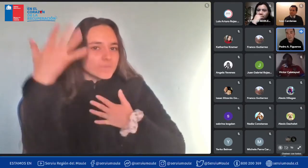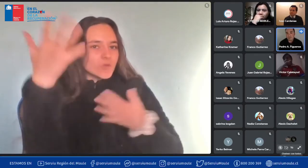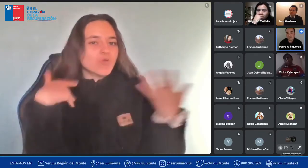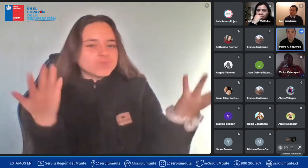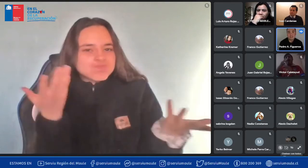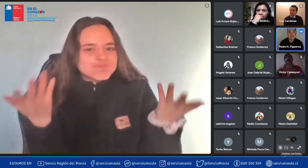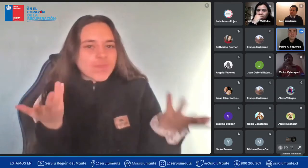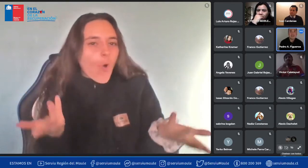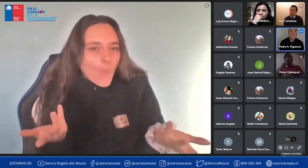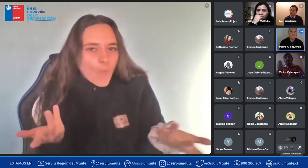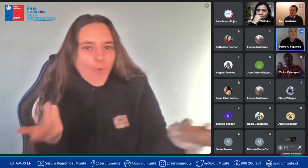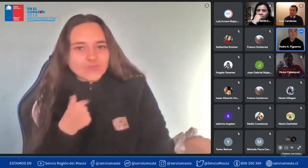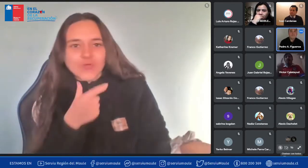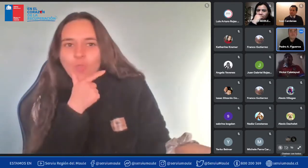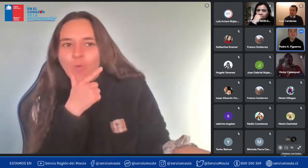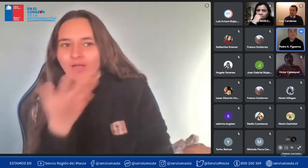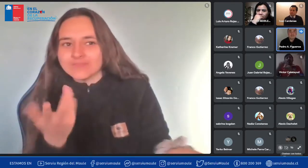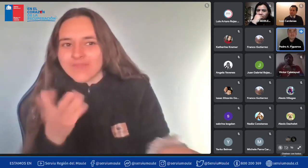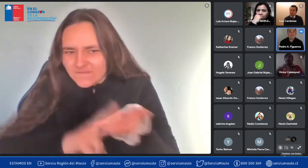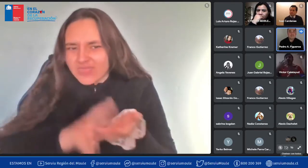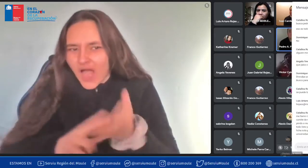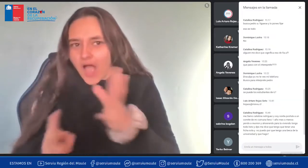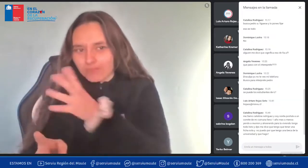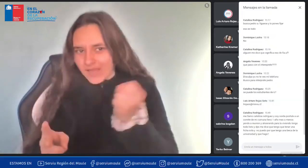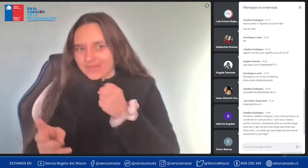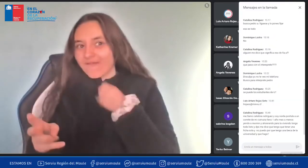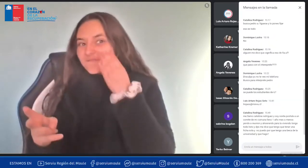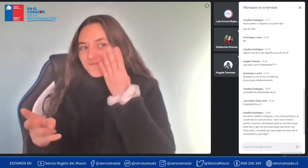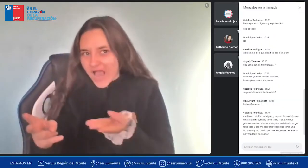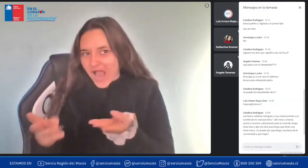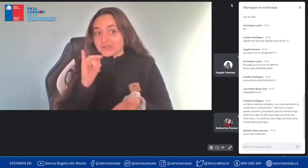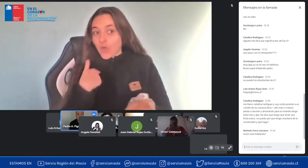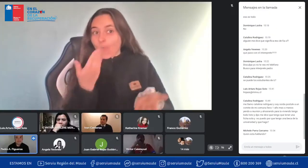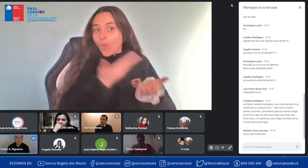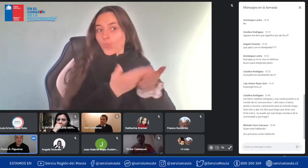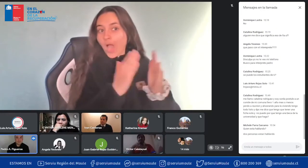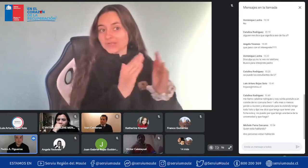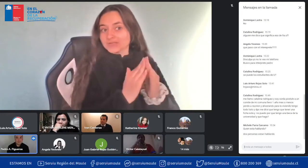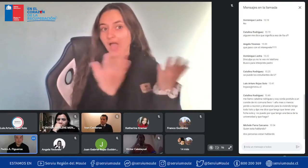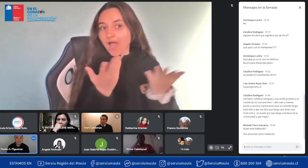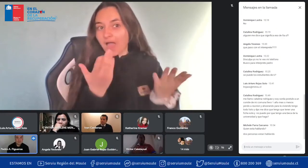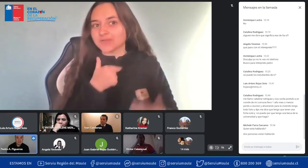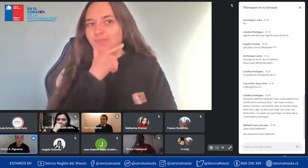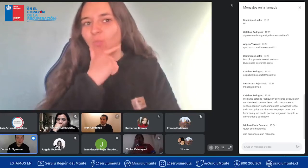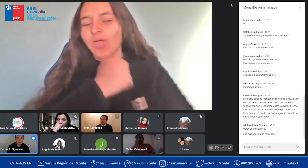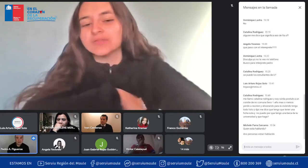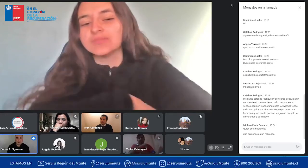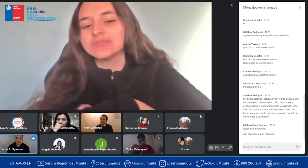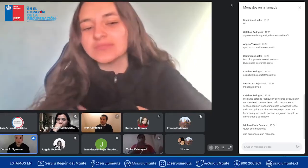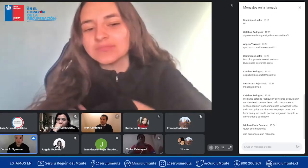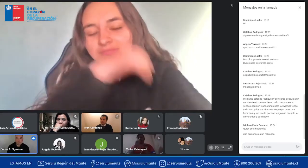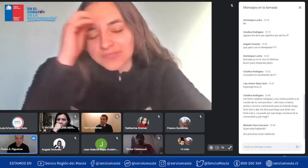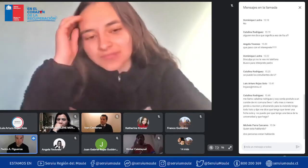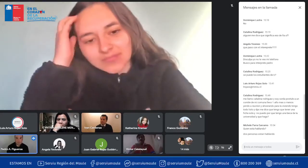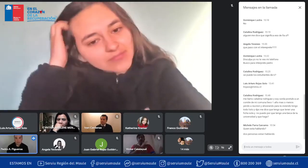cuál es la realidad en este caso perdería la beca si soy estudiante no puedo postular a casa cómo es